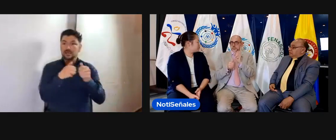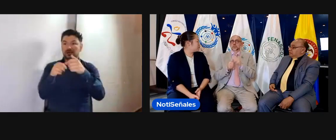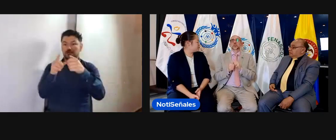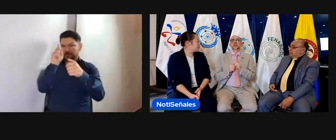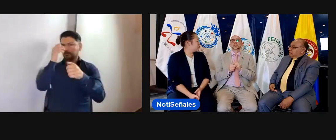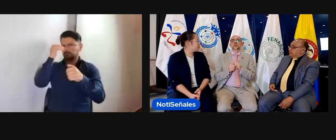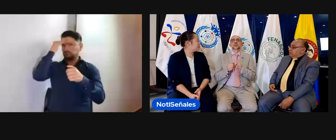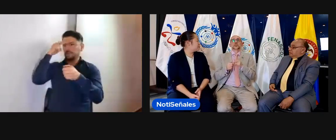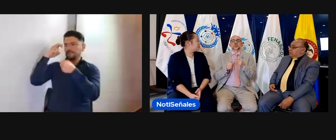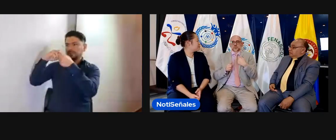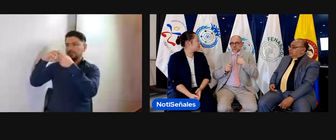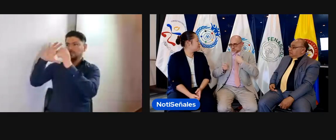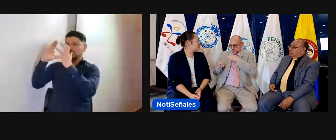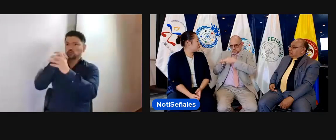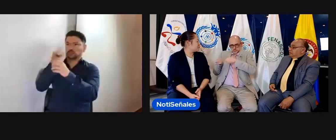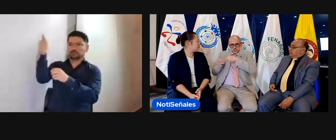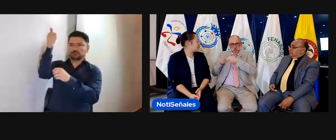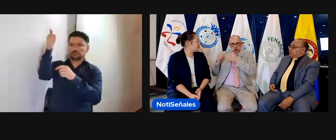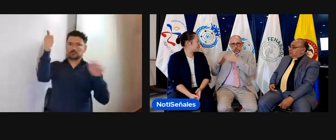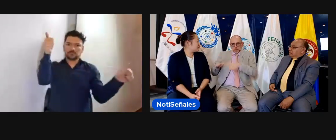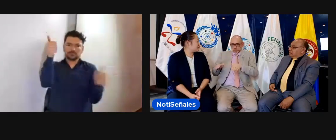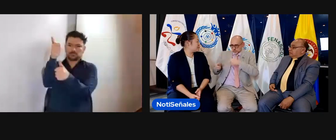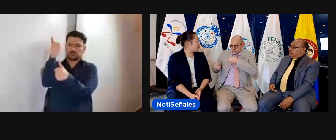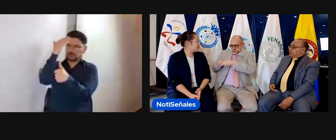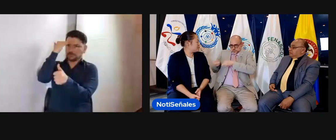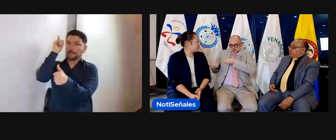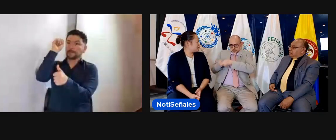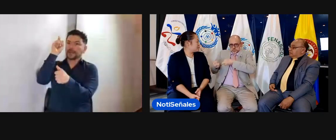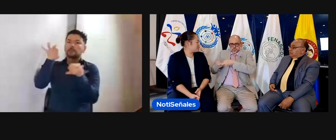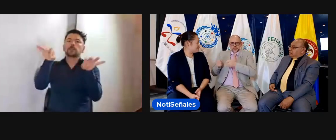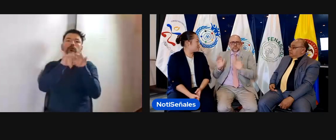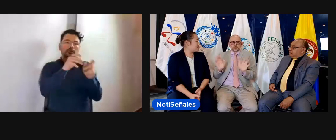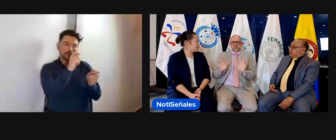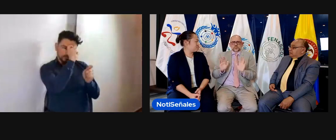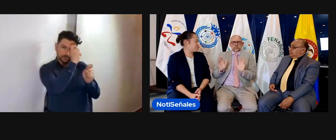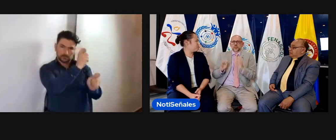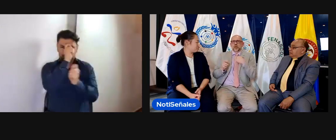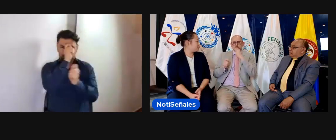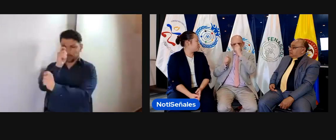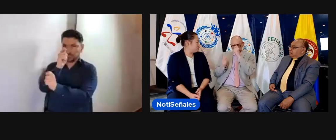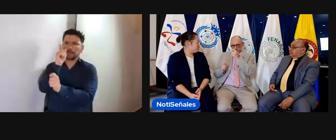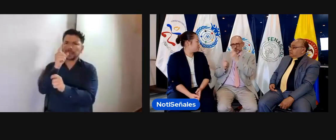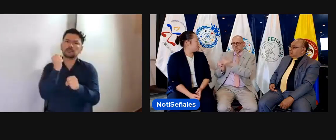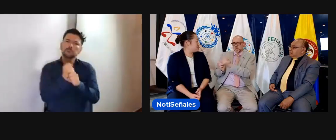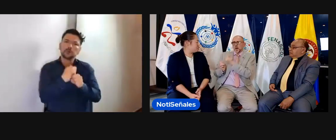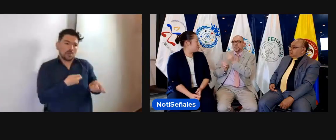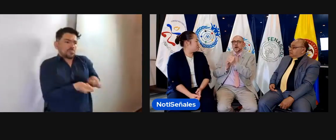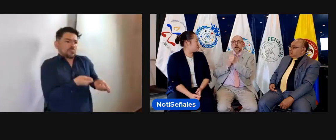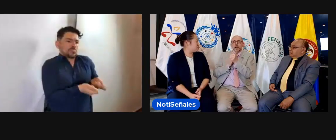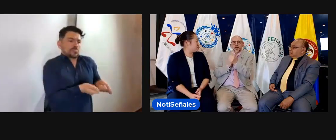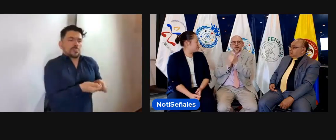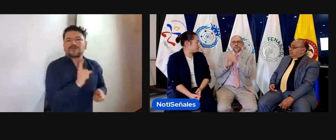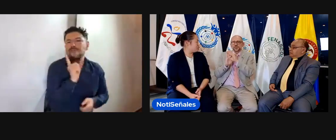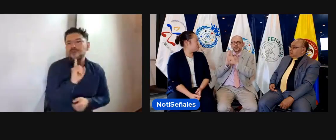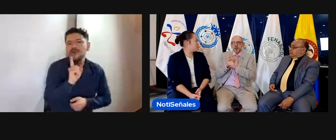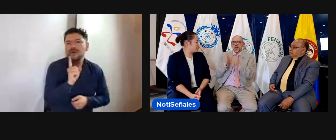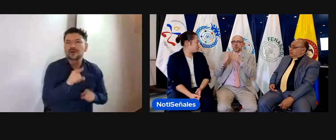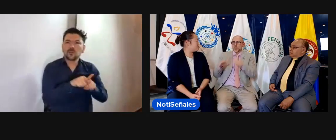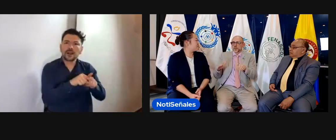y es de que ellos van trabajando, el capítulo o esa sección de jóvenes está con nosotros, con la WFD, pero eso no quiere decir